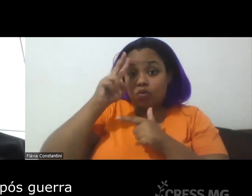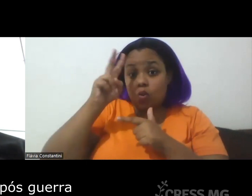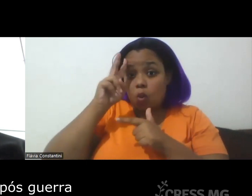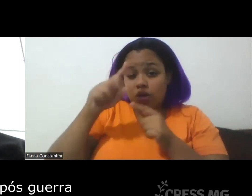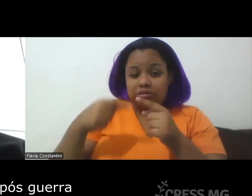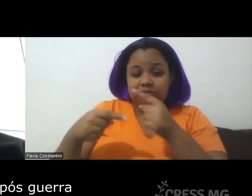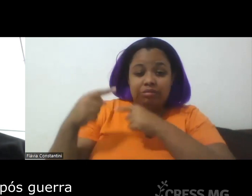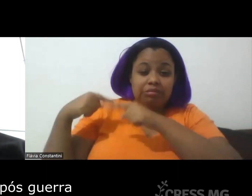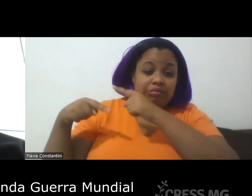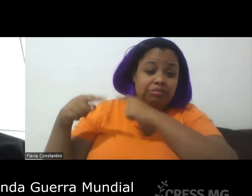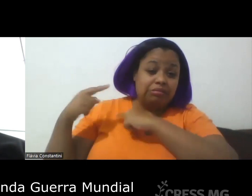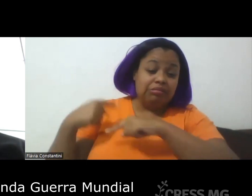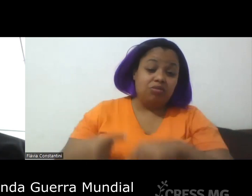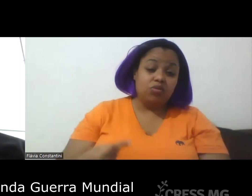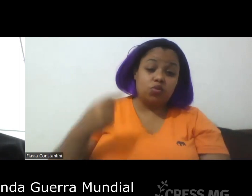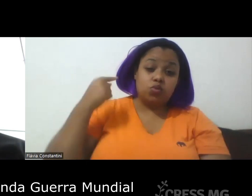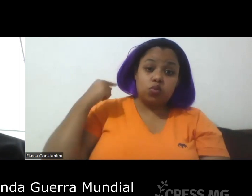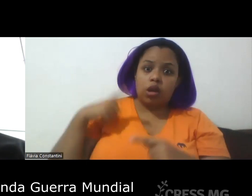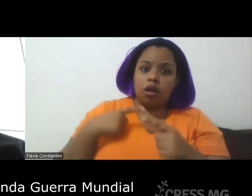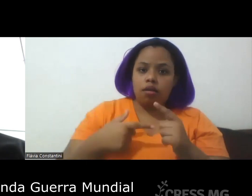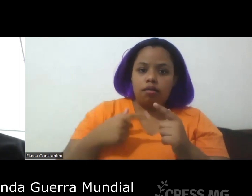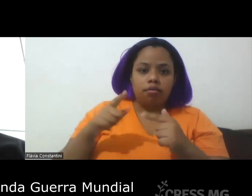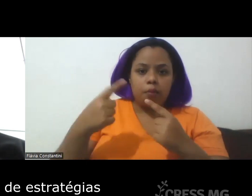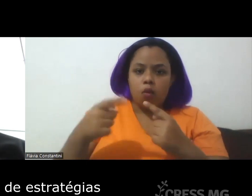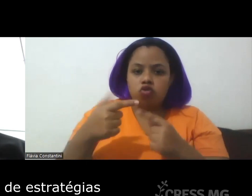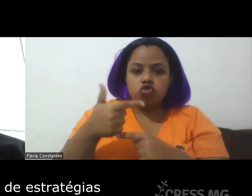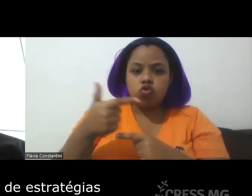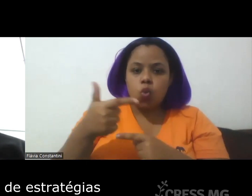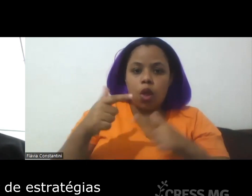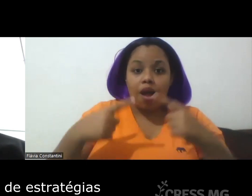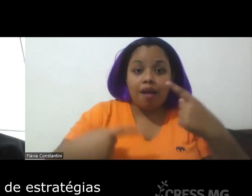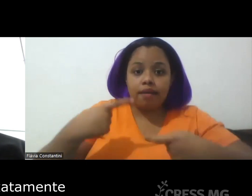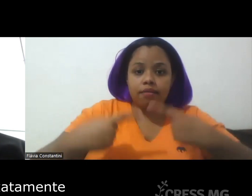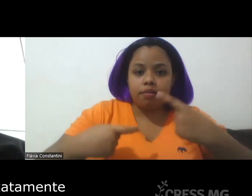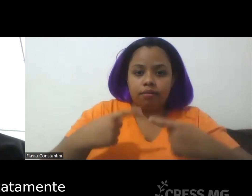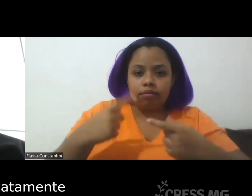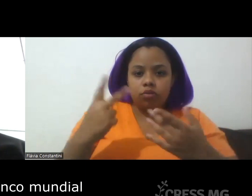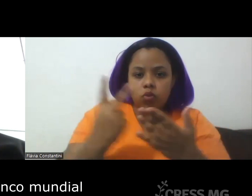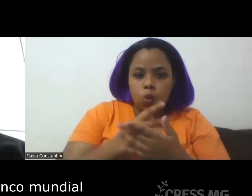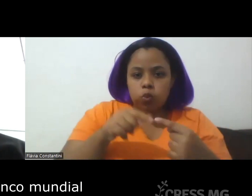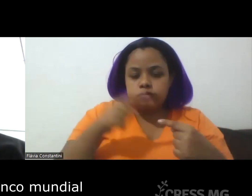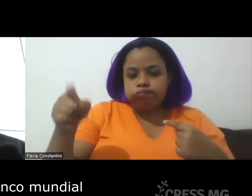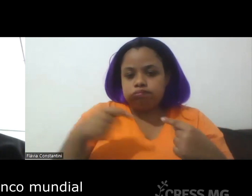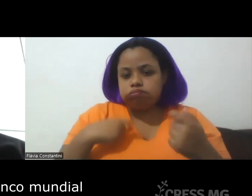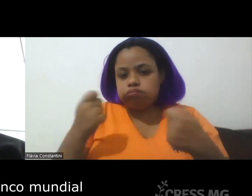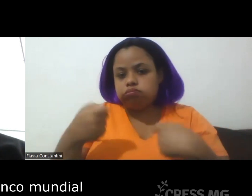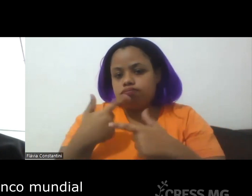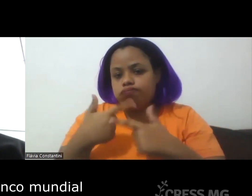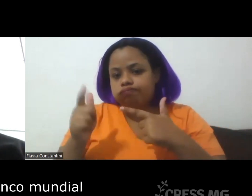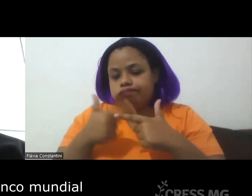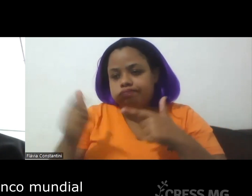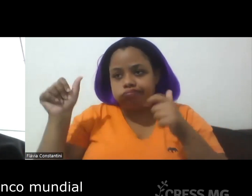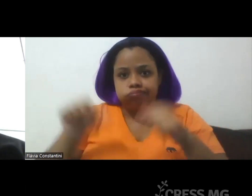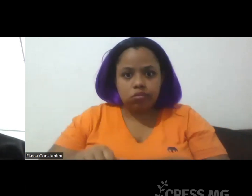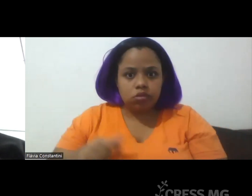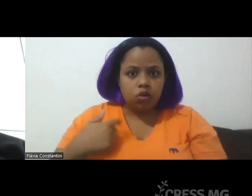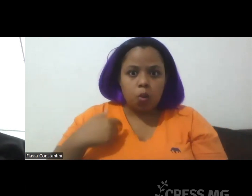do pós-guerra, do pós-segunda guerra mundial, a partir de estratégias exatamente do Banco Mundial,